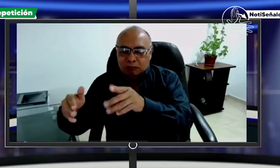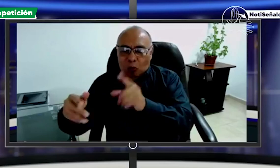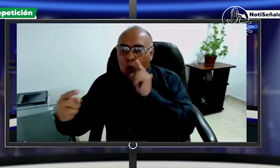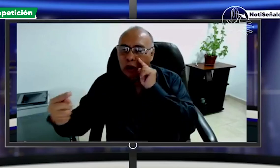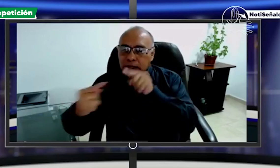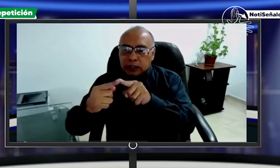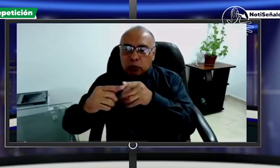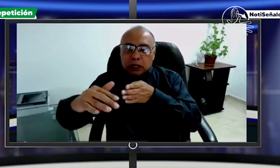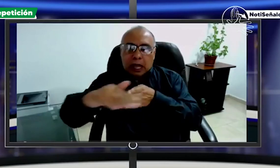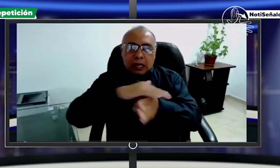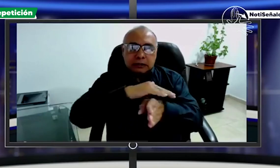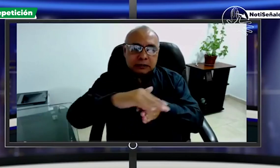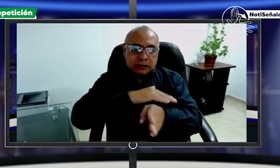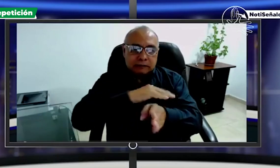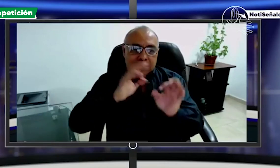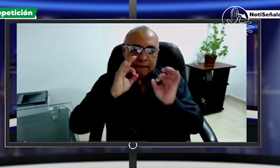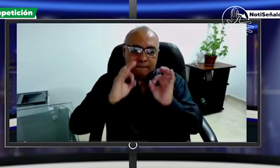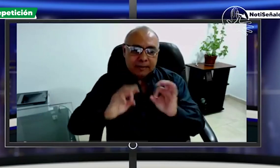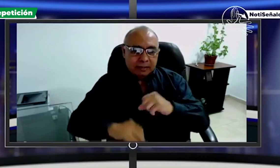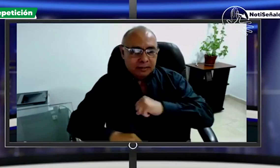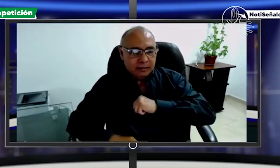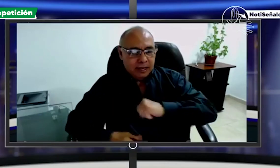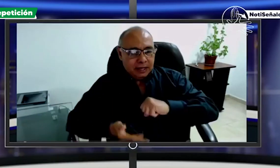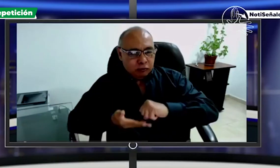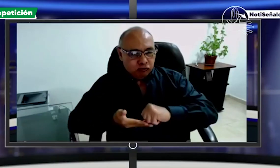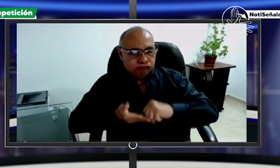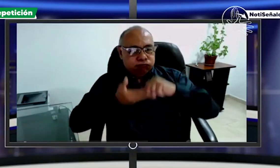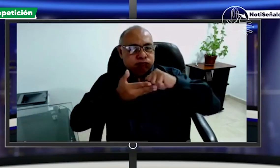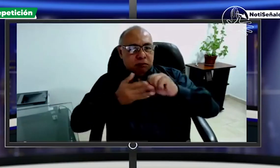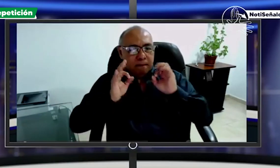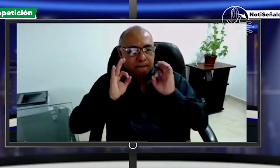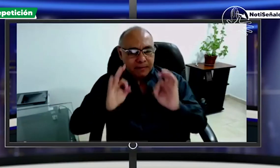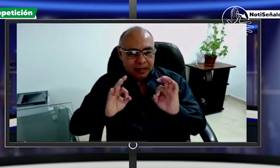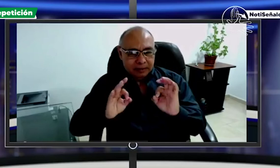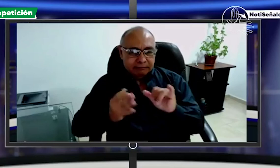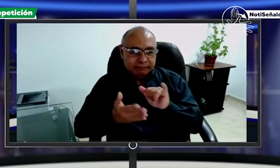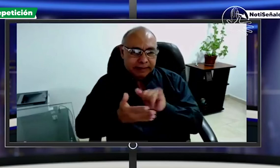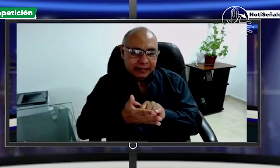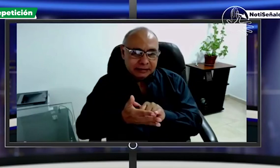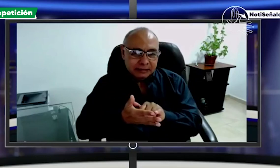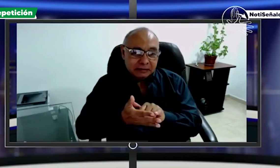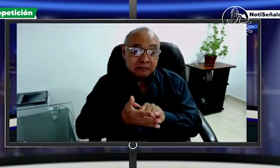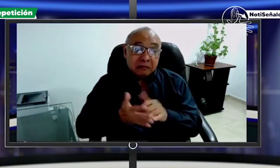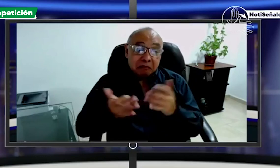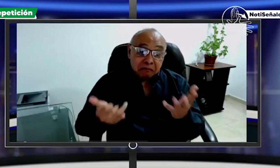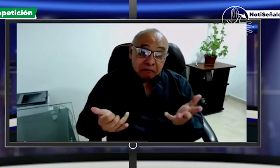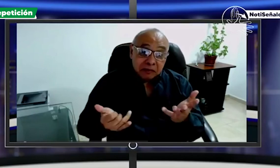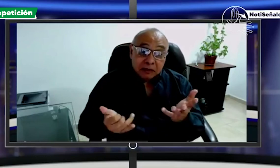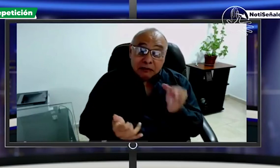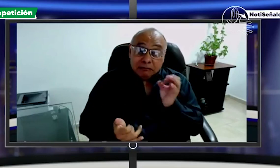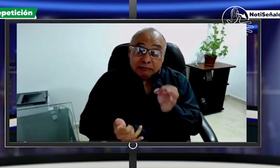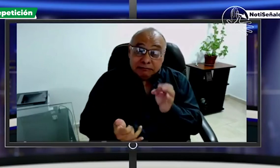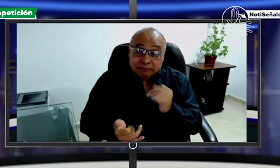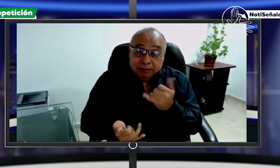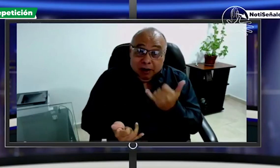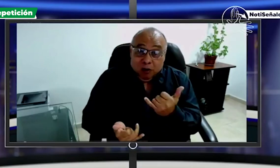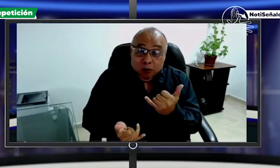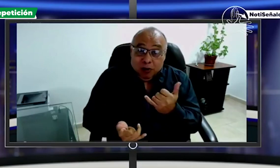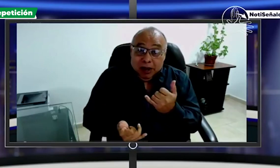para abrir esta clase de espacios con las entidades de manera tal que sea accesible y se garantice nuestros